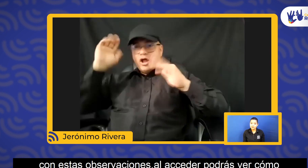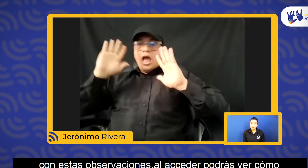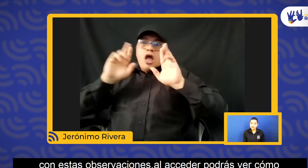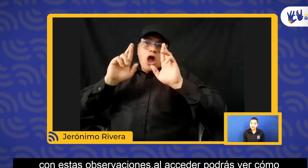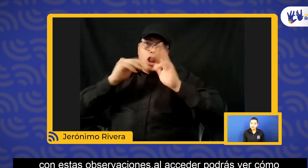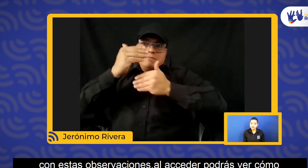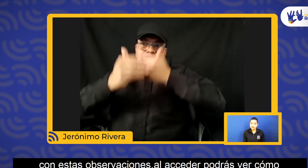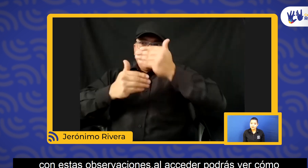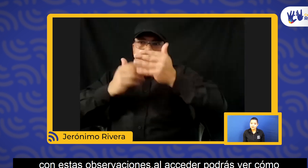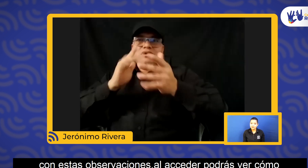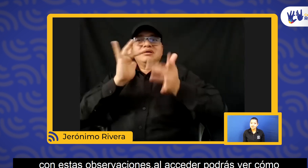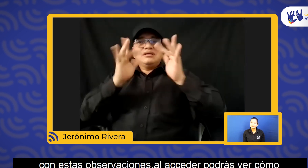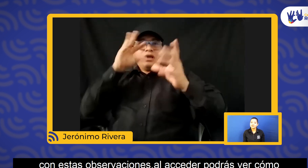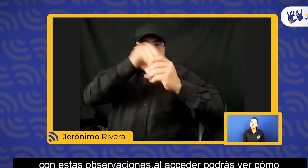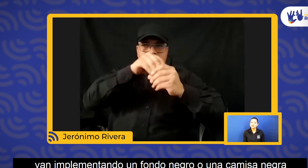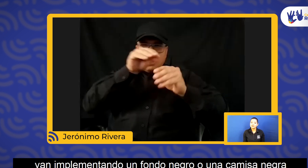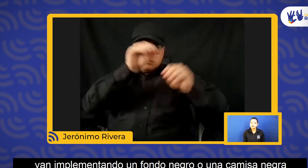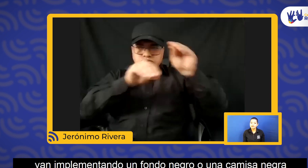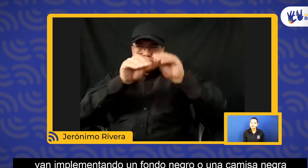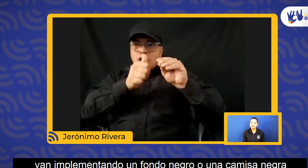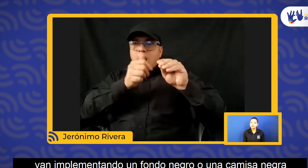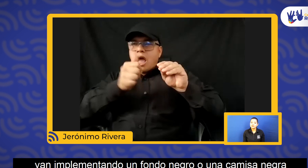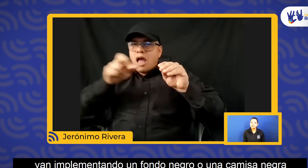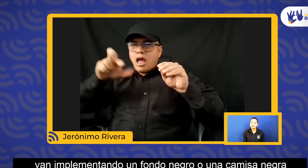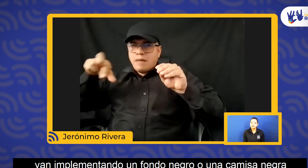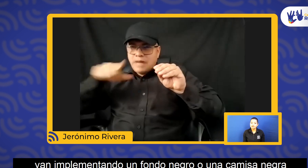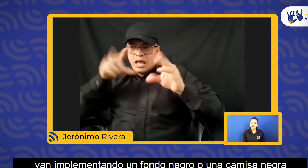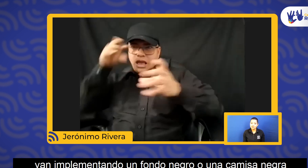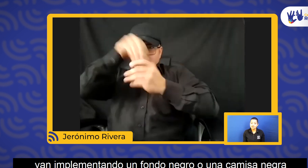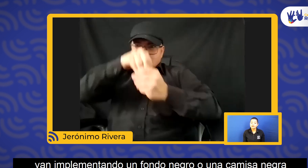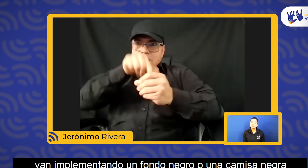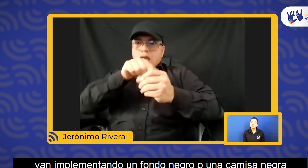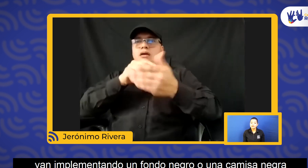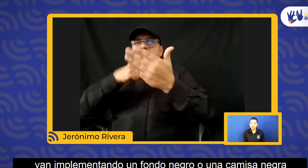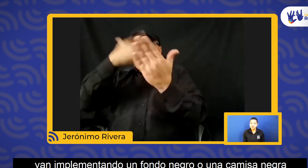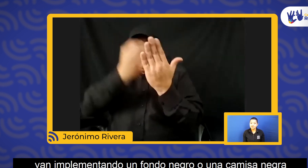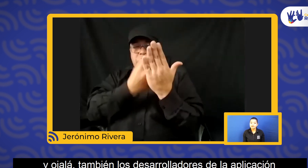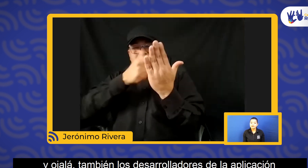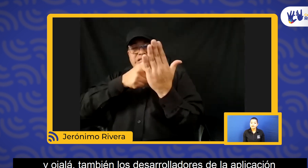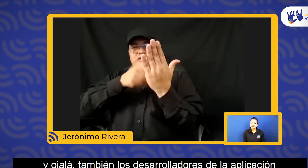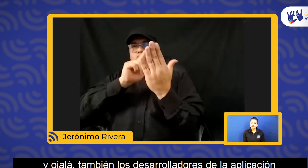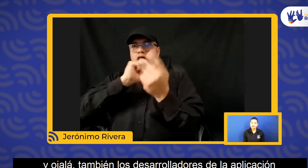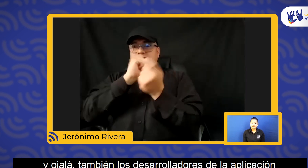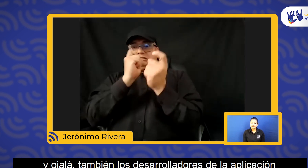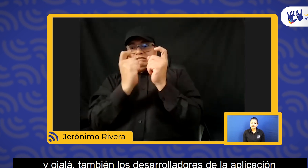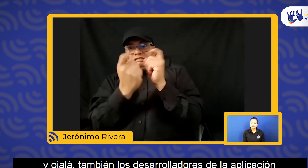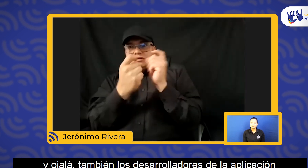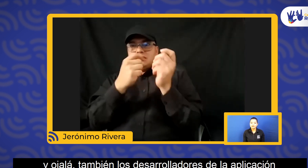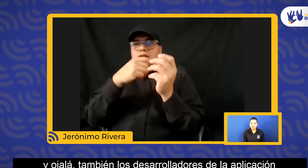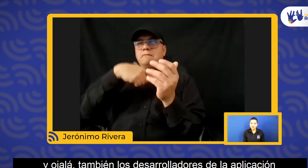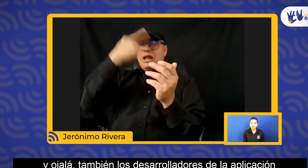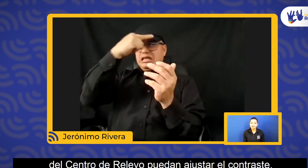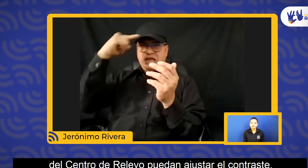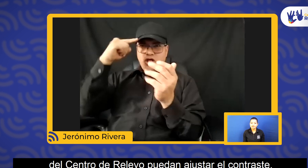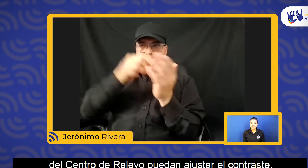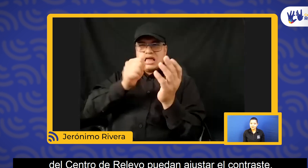observaciones, al acceder podrás ver cómo van implementando un fondo negro o una camisa negra. Y ojalá también los desarrolladores